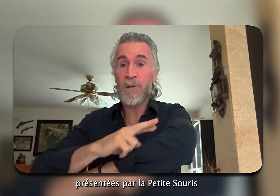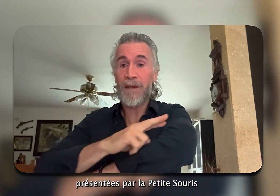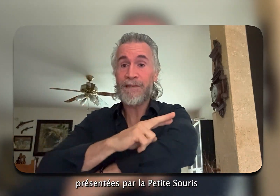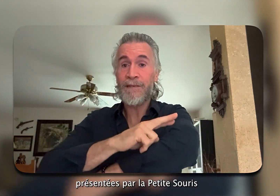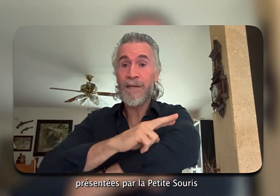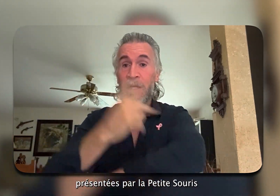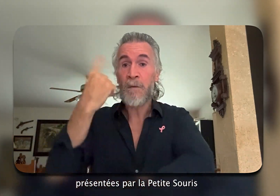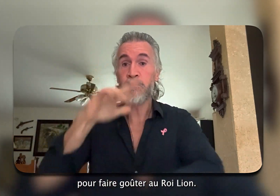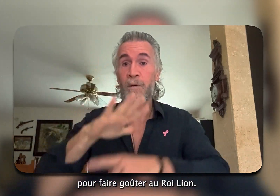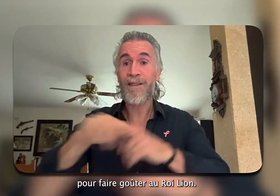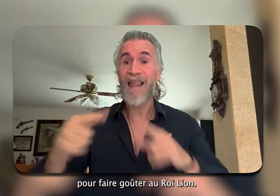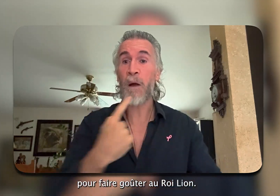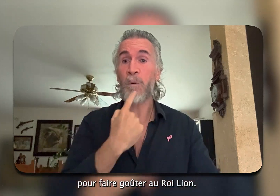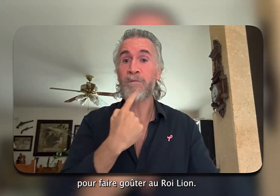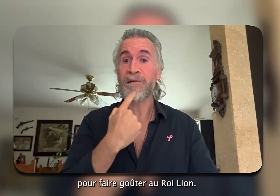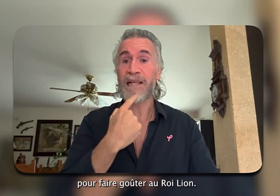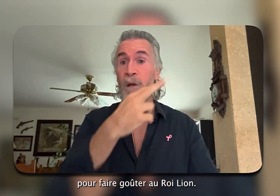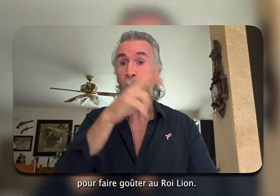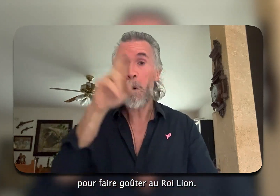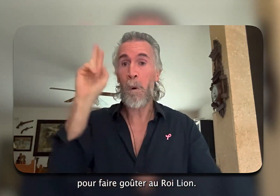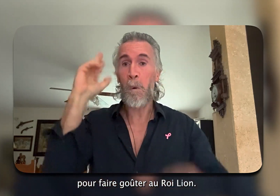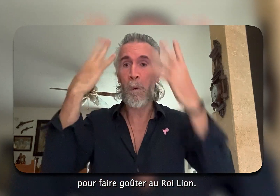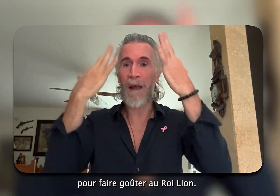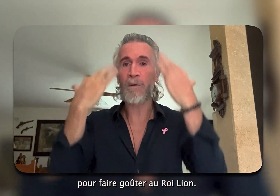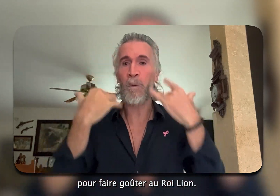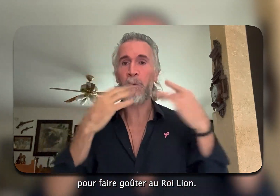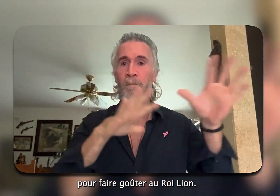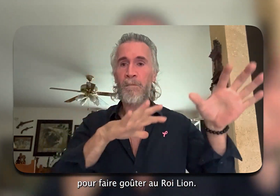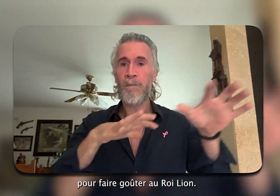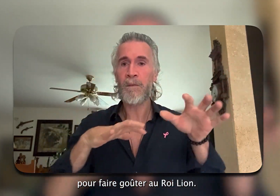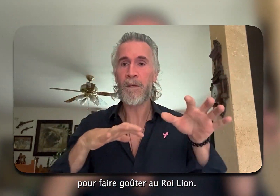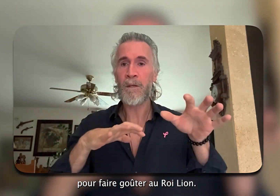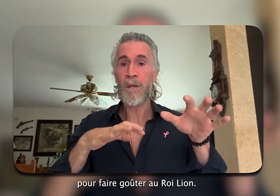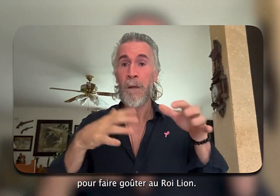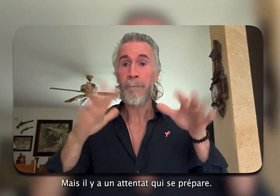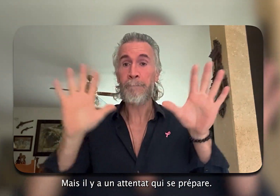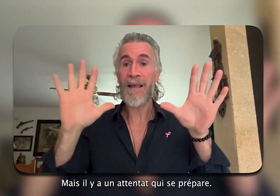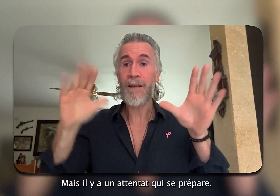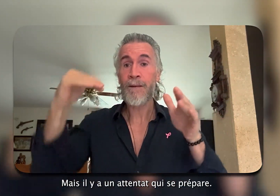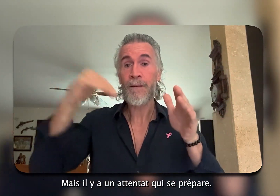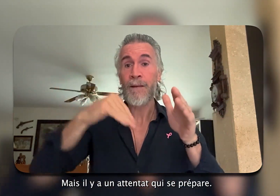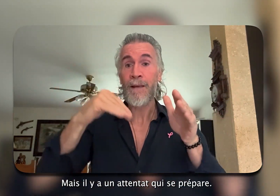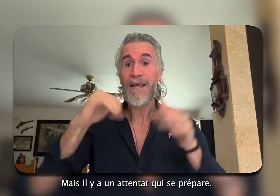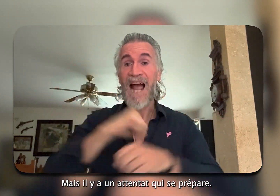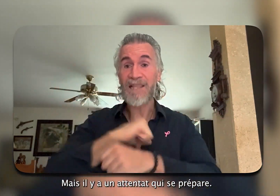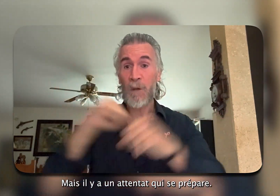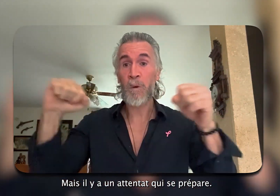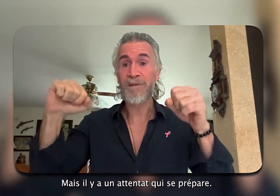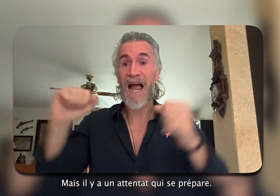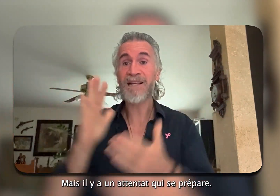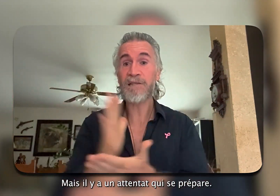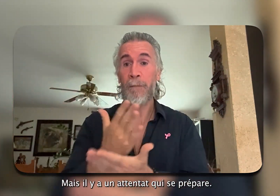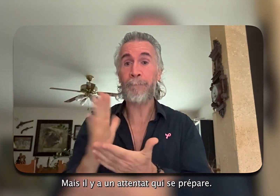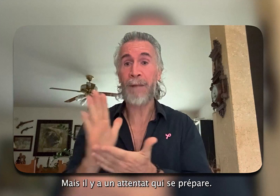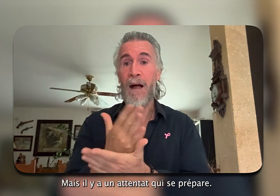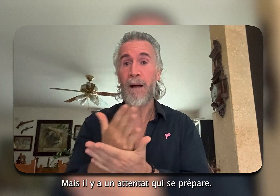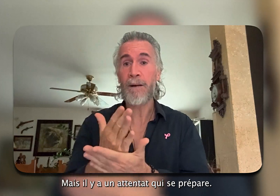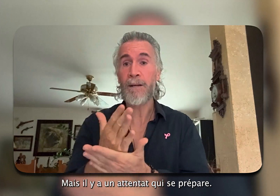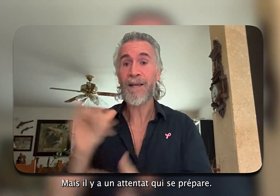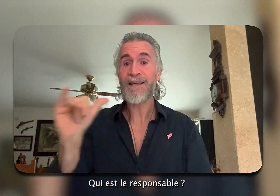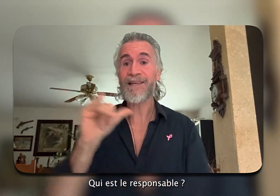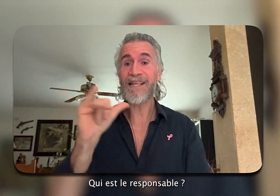petite souris pour faire goûter au Royaume. Mais il y a un entretien qui se